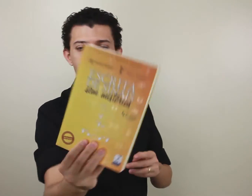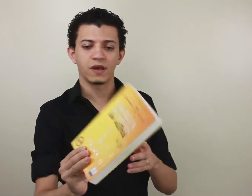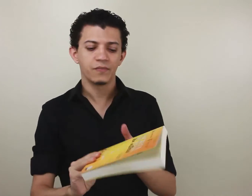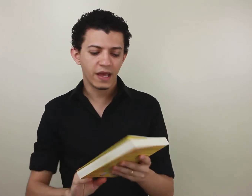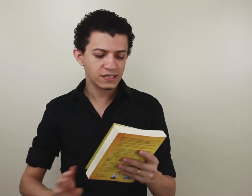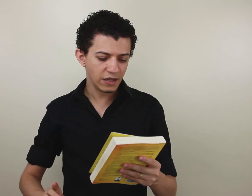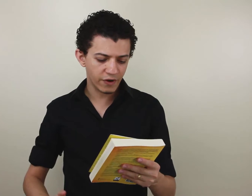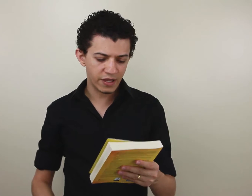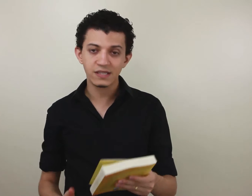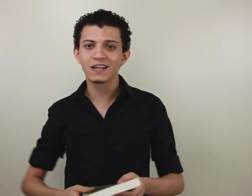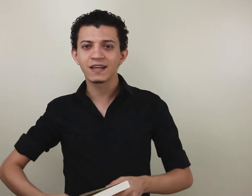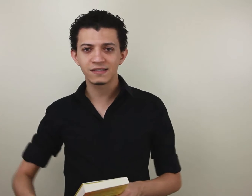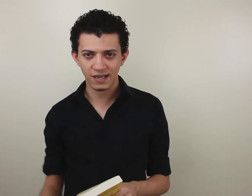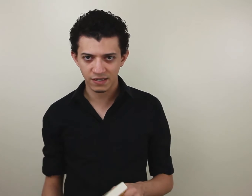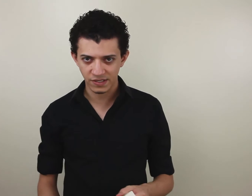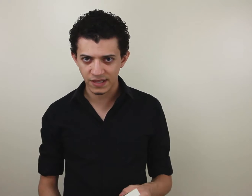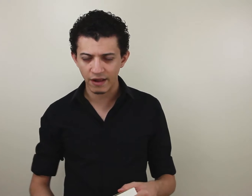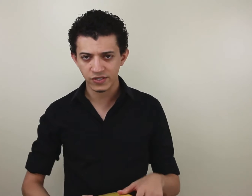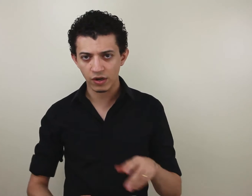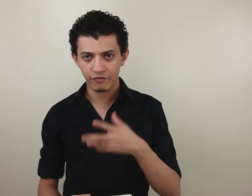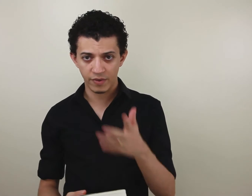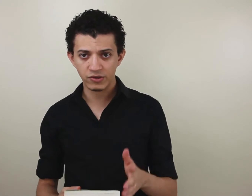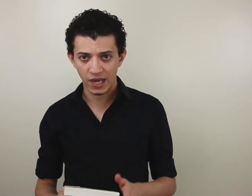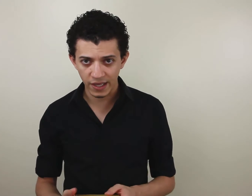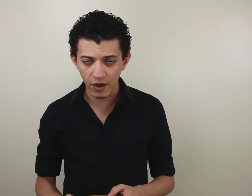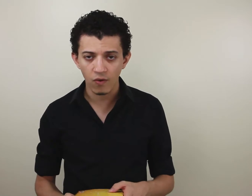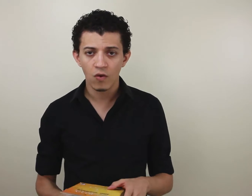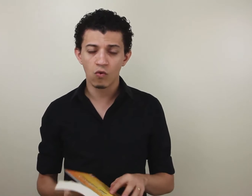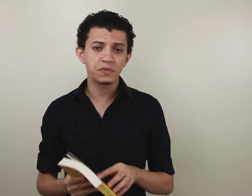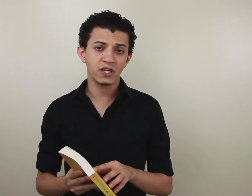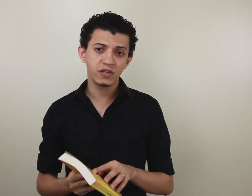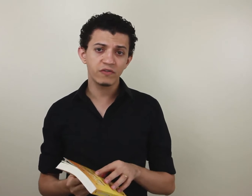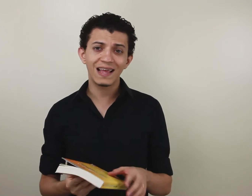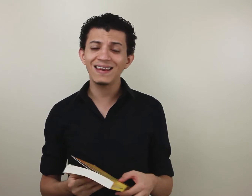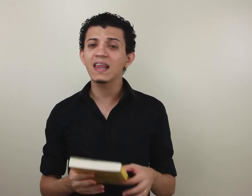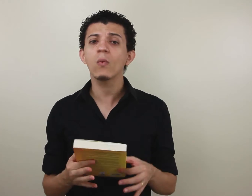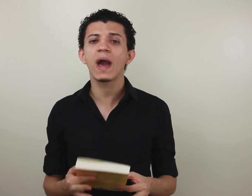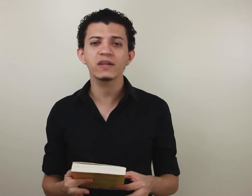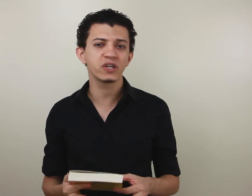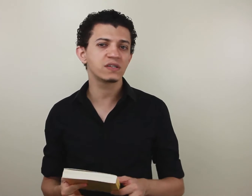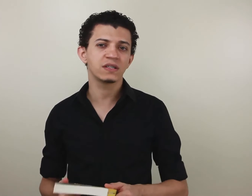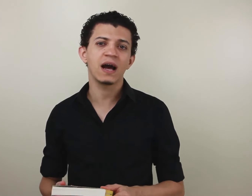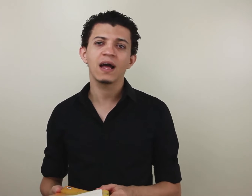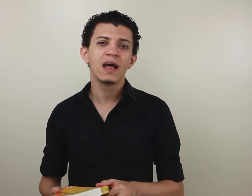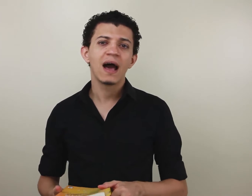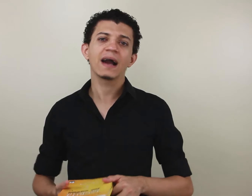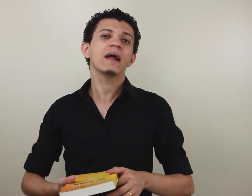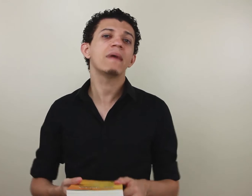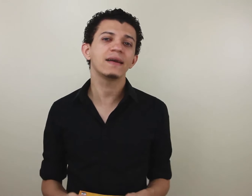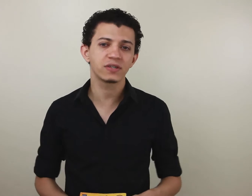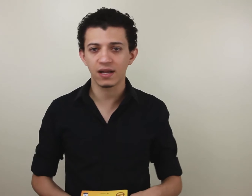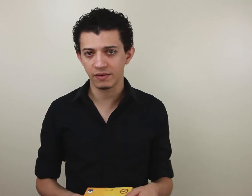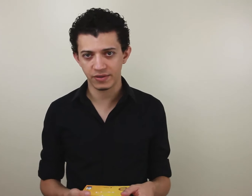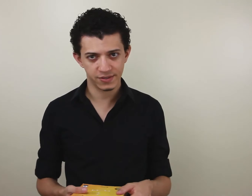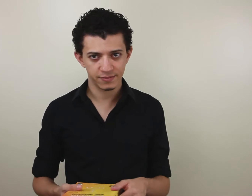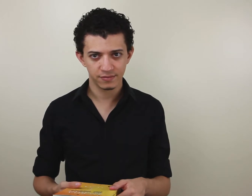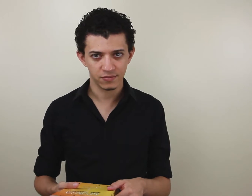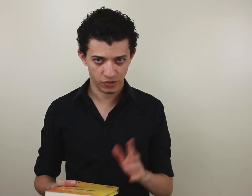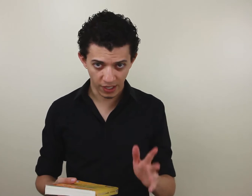esse livro aqui, escrita de sinais e mistérios, que o livro meu de Raquel, o objetivo dele não é te ensinar a gramática da Libras, ok?